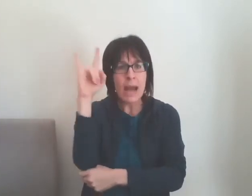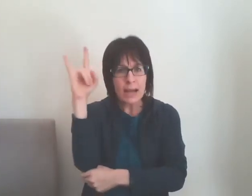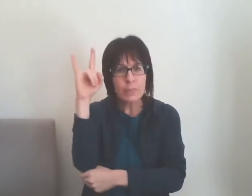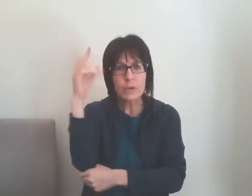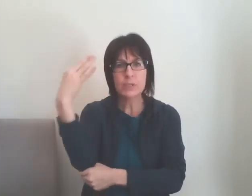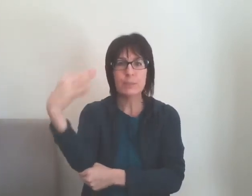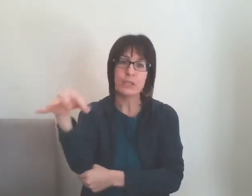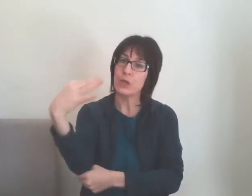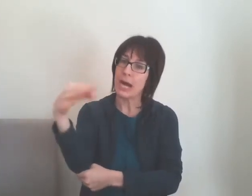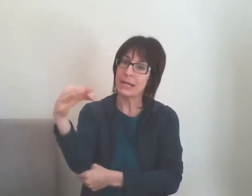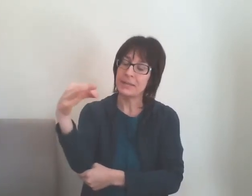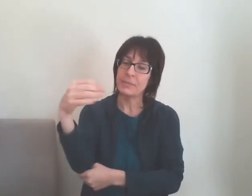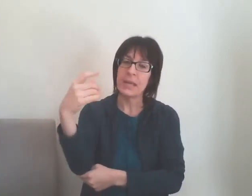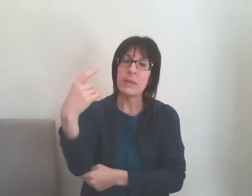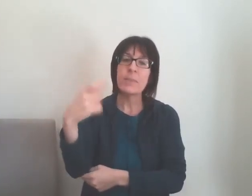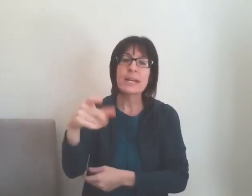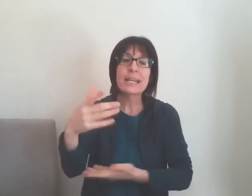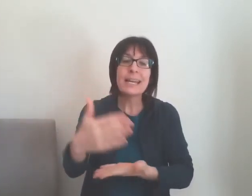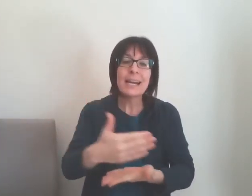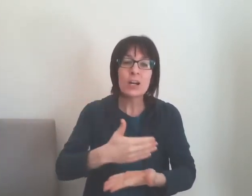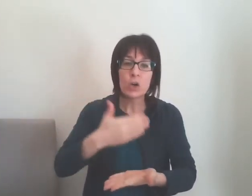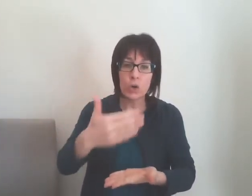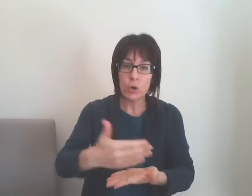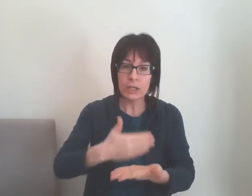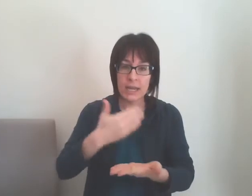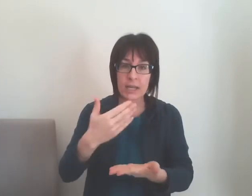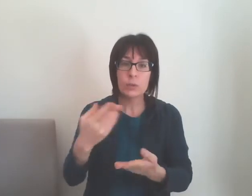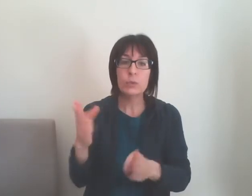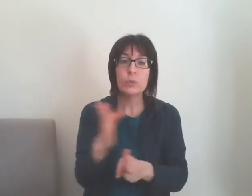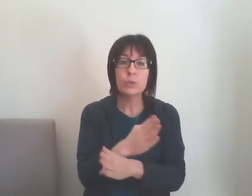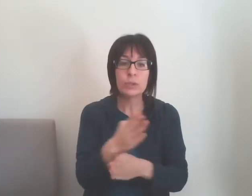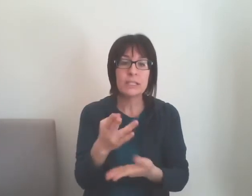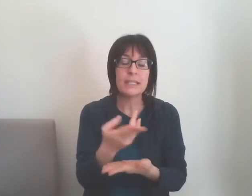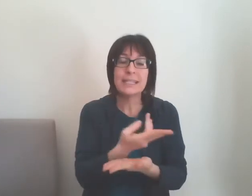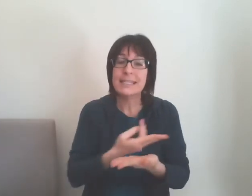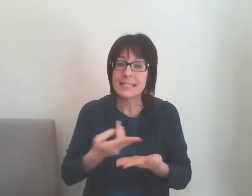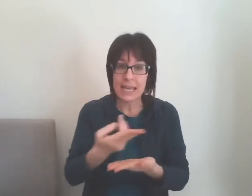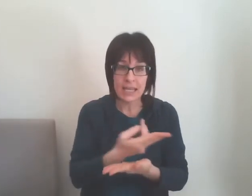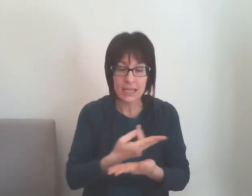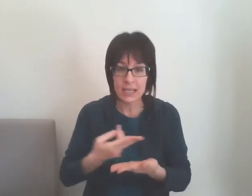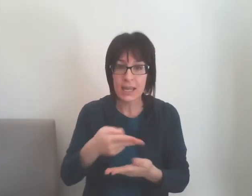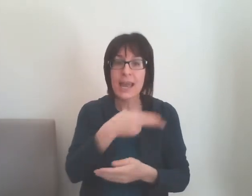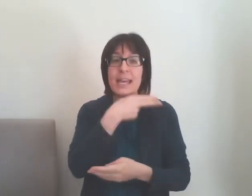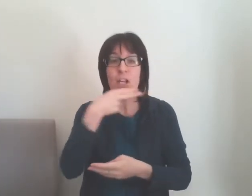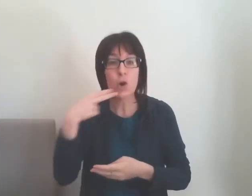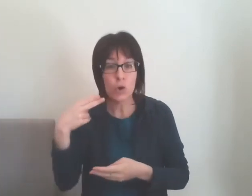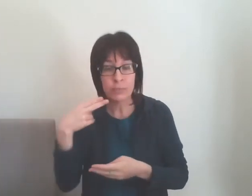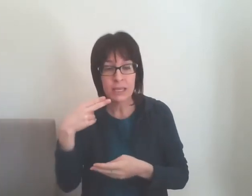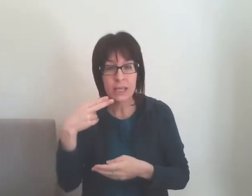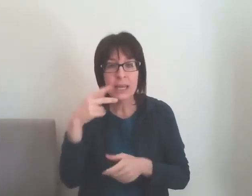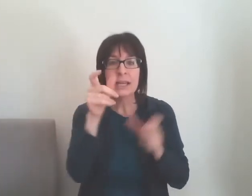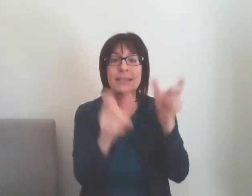albero speciale perché raccoglie tutti i disegni e i nomi dei